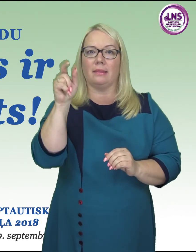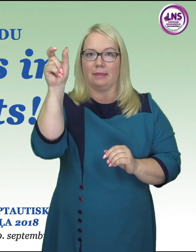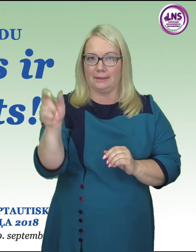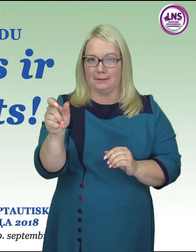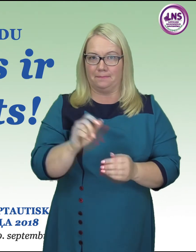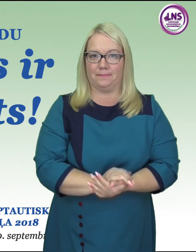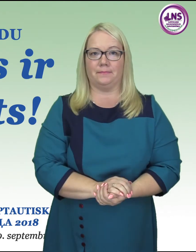Osmanis.